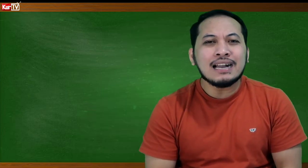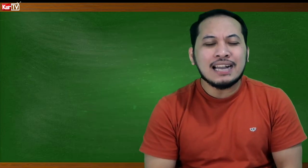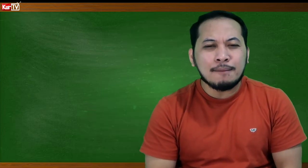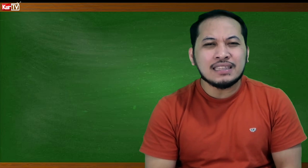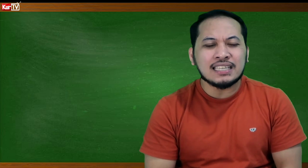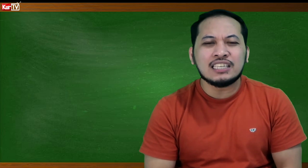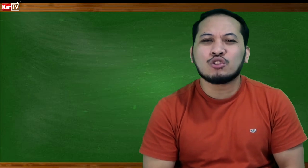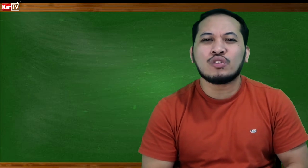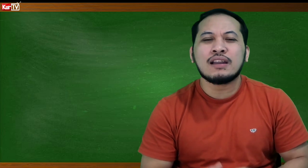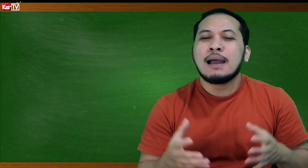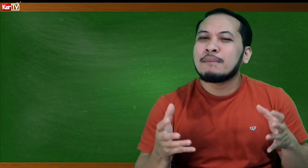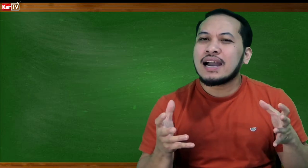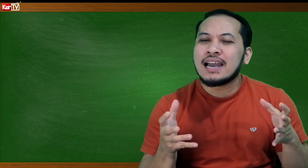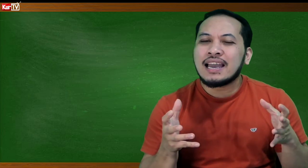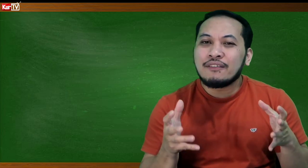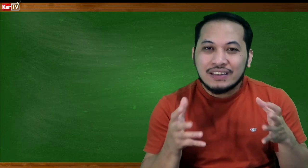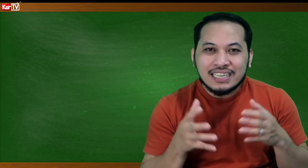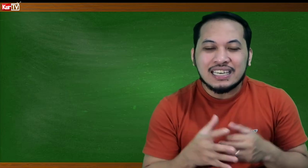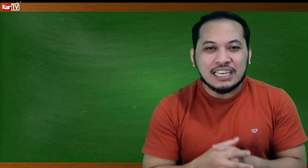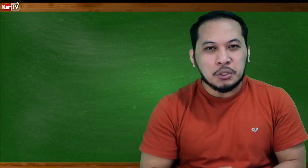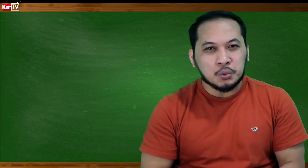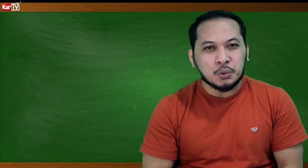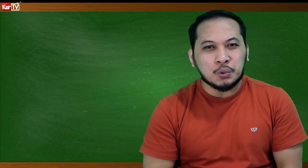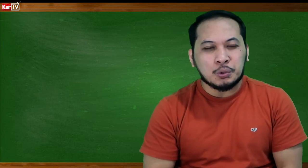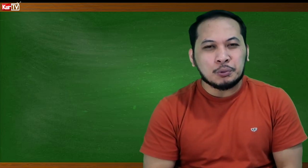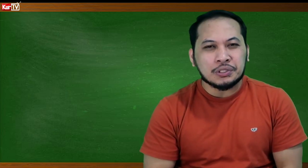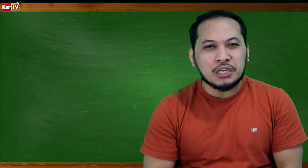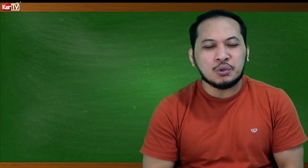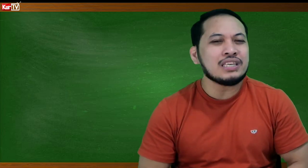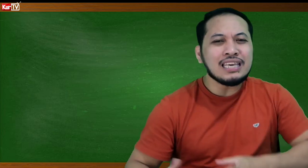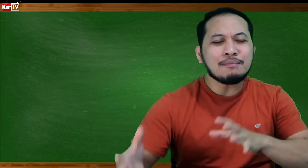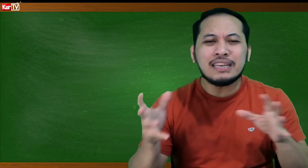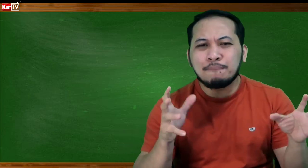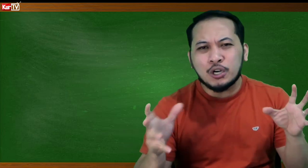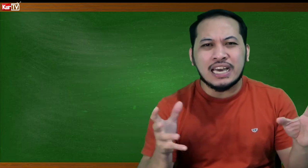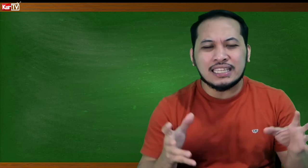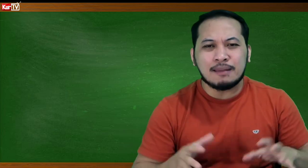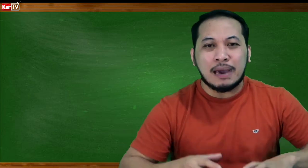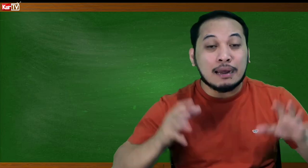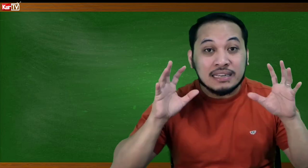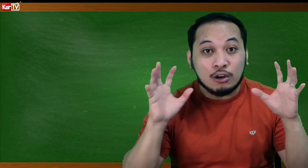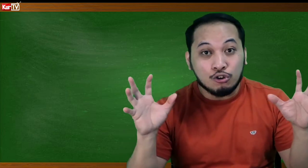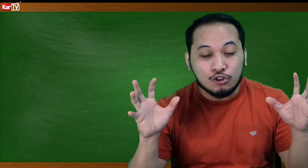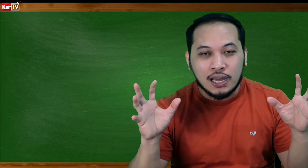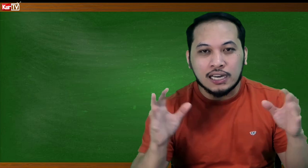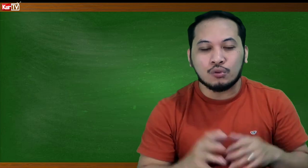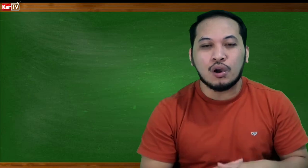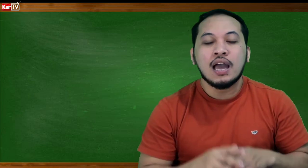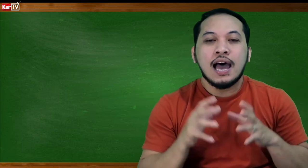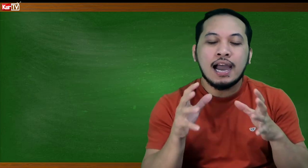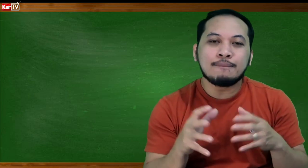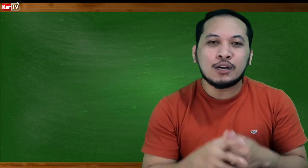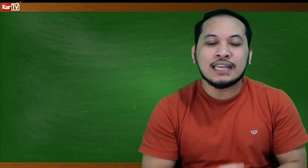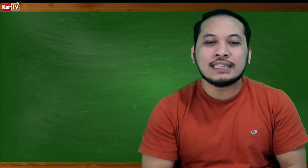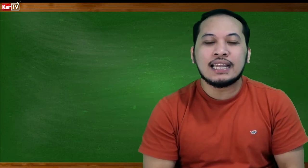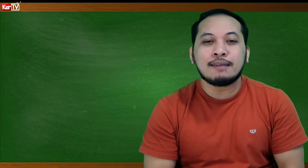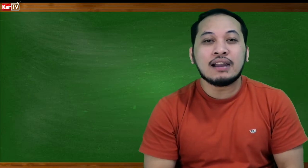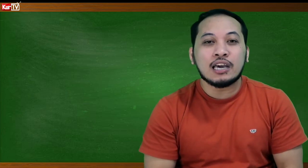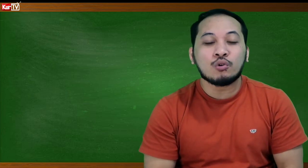magagamit natin itong mga FSL na itinuturo po po sa inyo. Hindi naman importante na parang masa ulo yung lahat no. Ang importante lang ay magkaroon